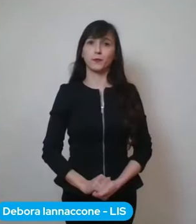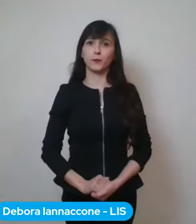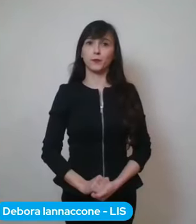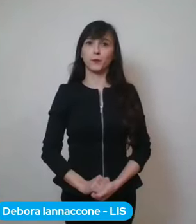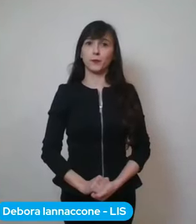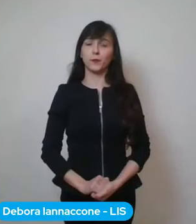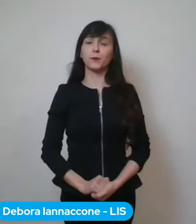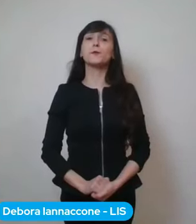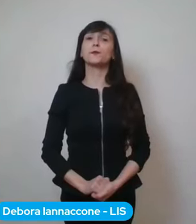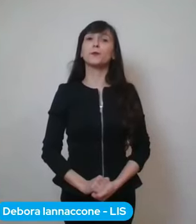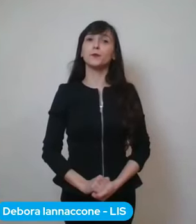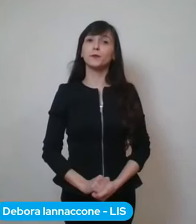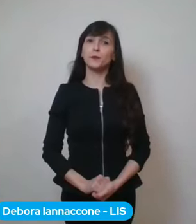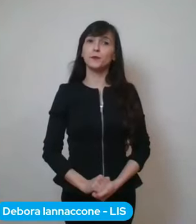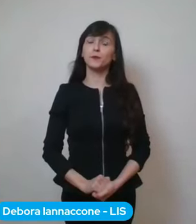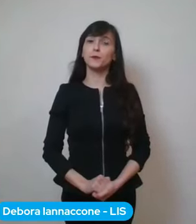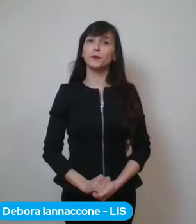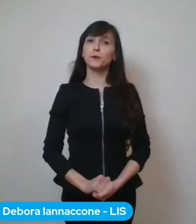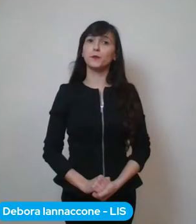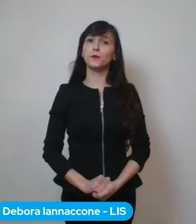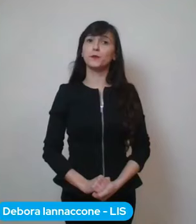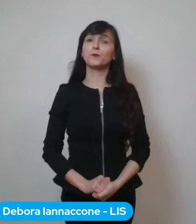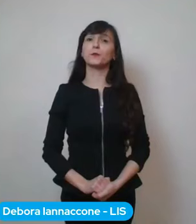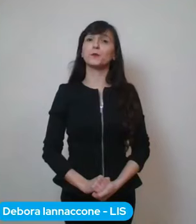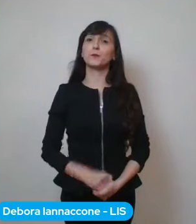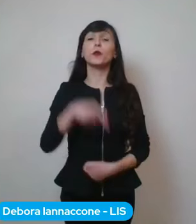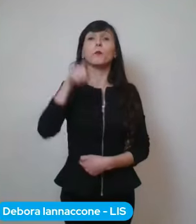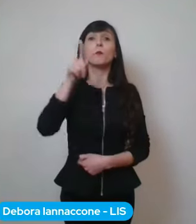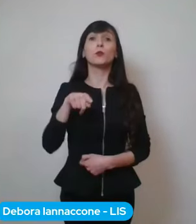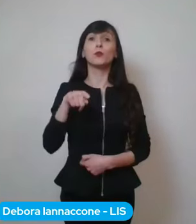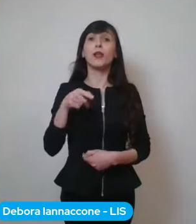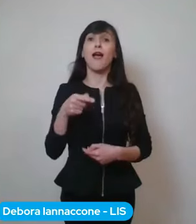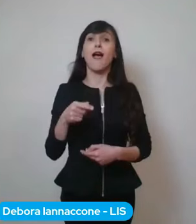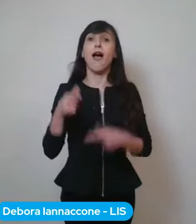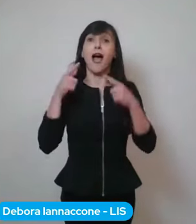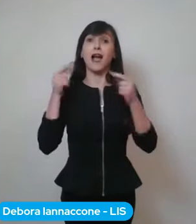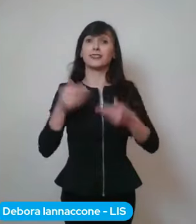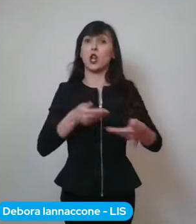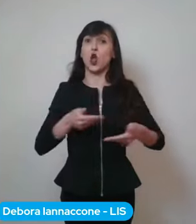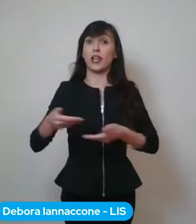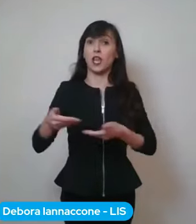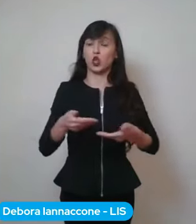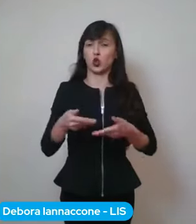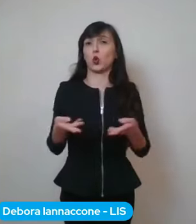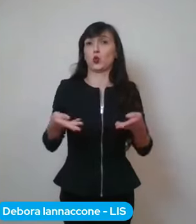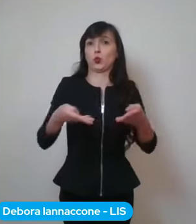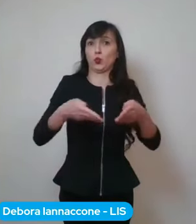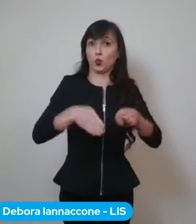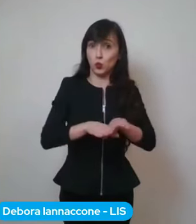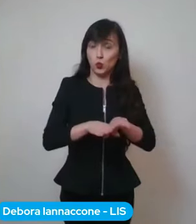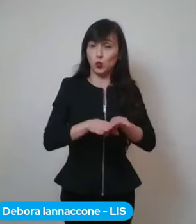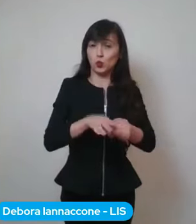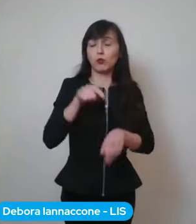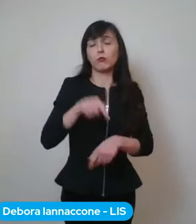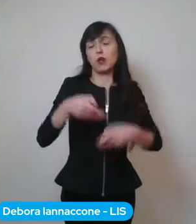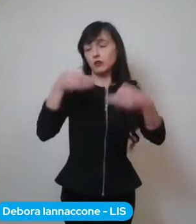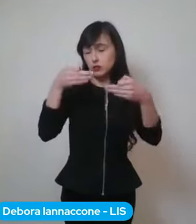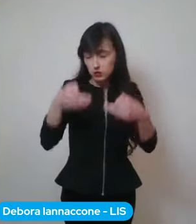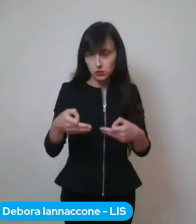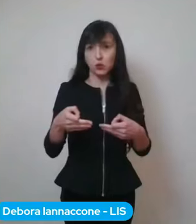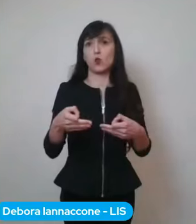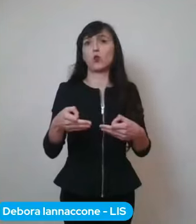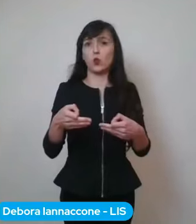Chiudono anche gli asili nido, di fatto, e questo sicuramente rappresenterà un altro